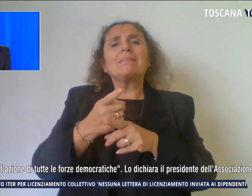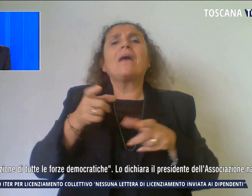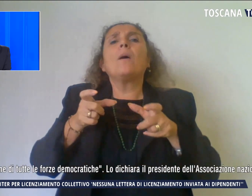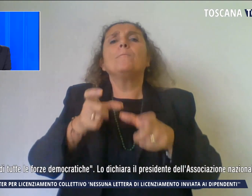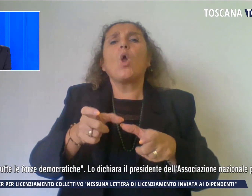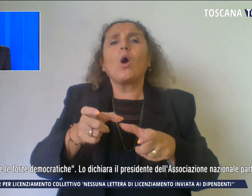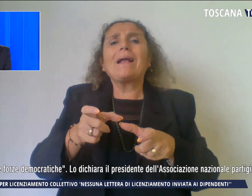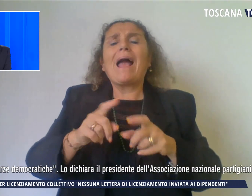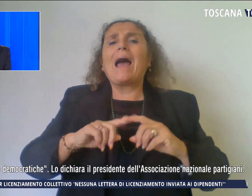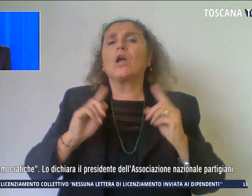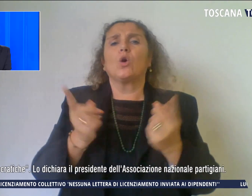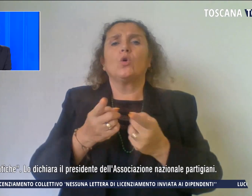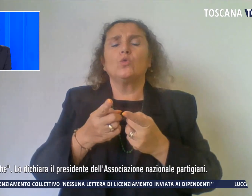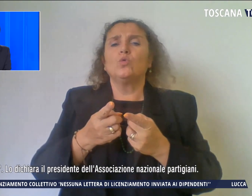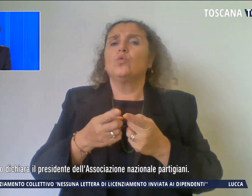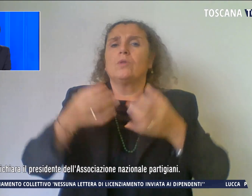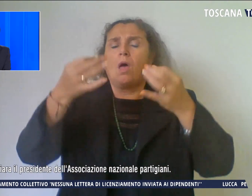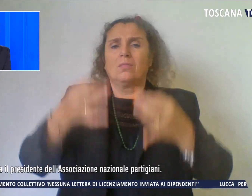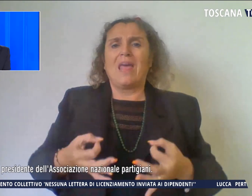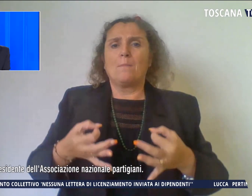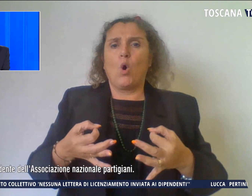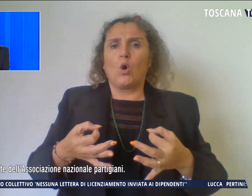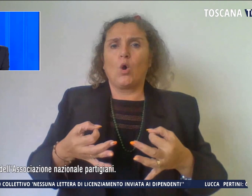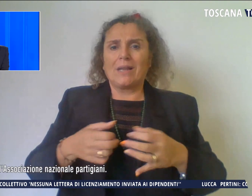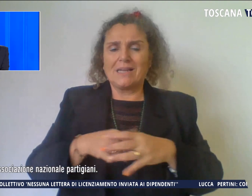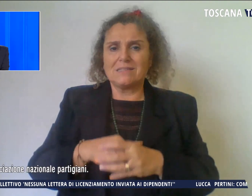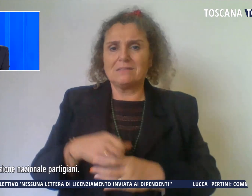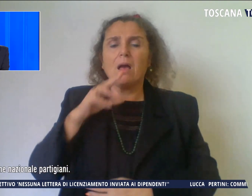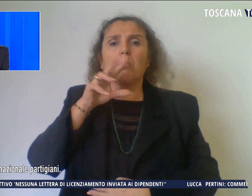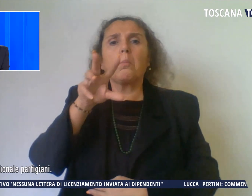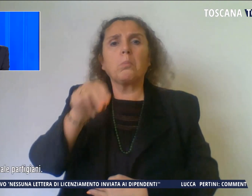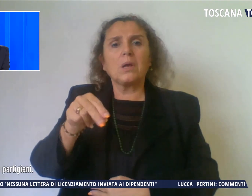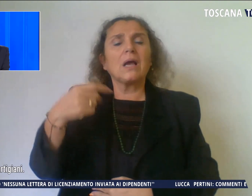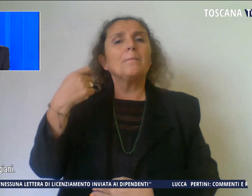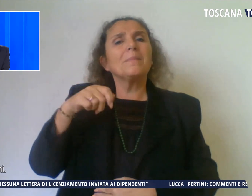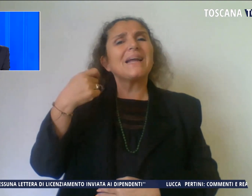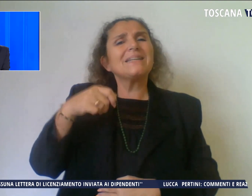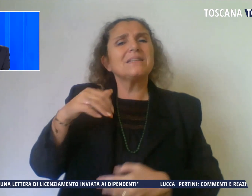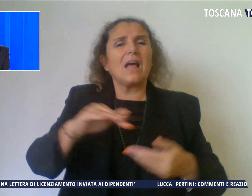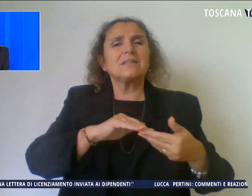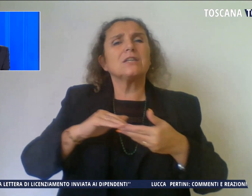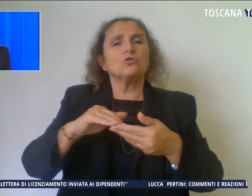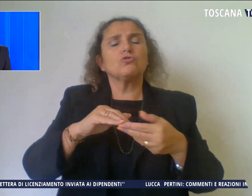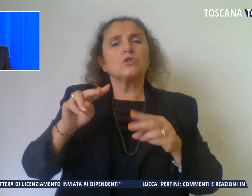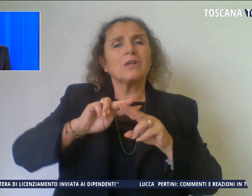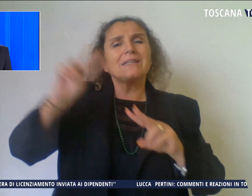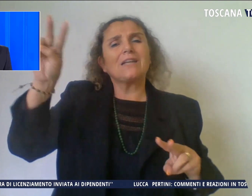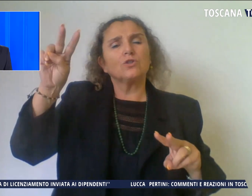l'azione di tutte le forze democratiche. Così dichiara il presidente dell'Associazione Nazionale Partigiani.